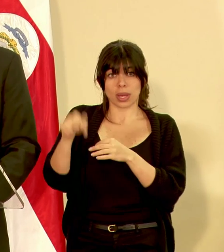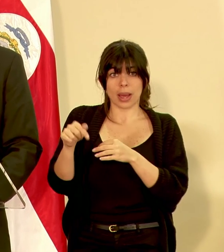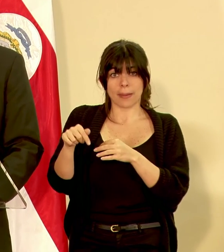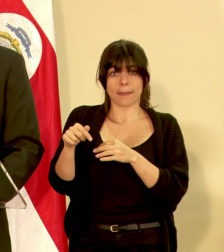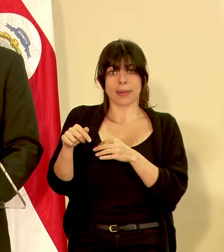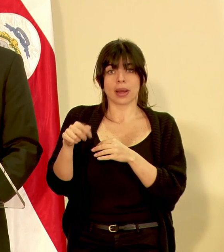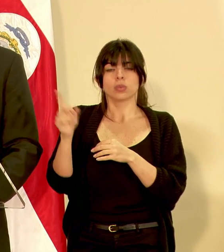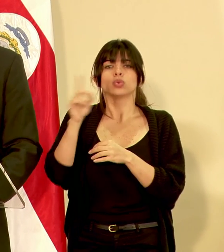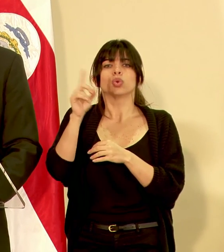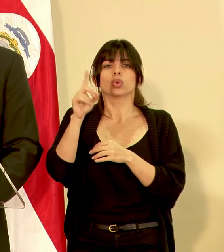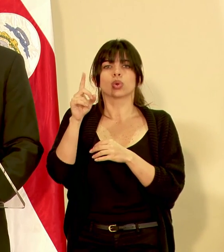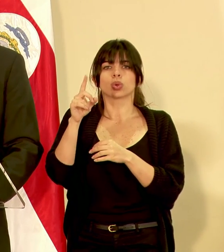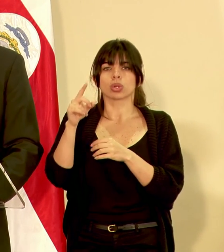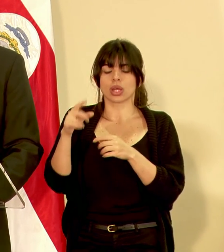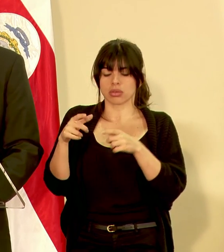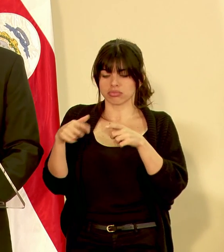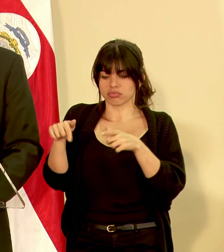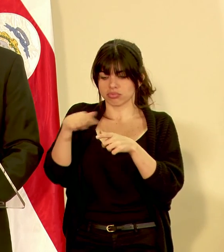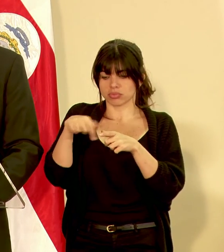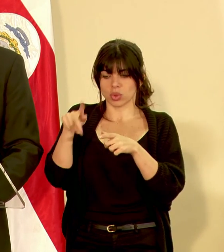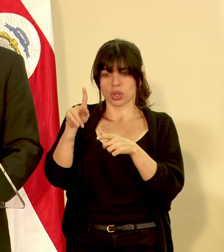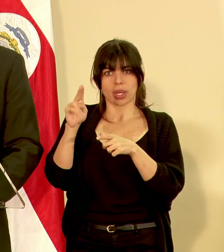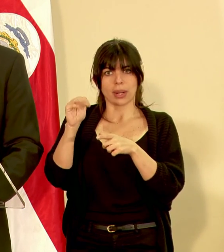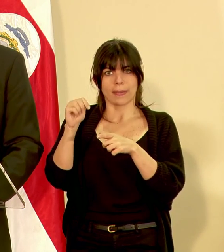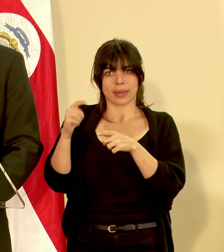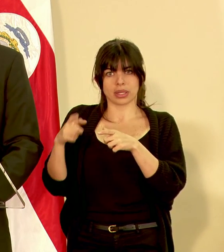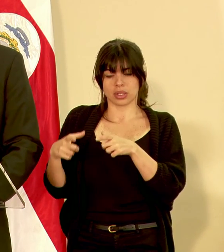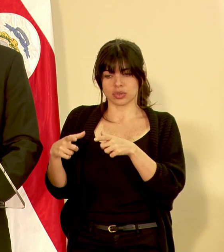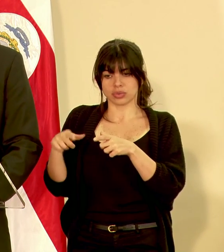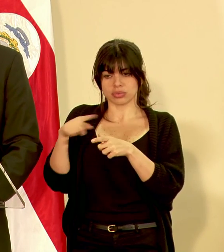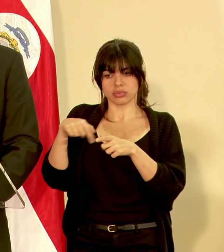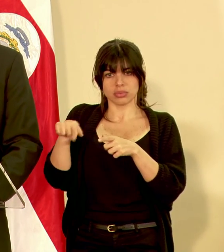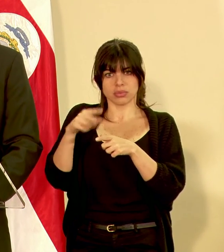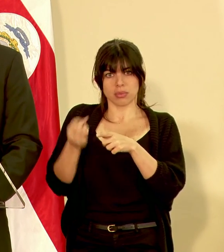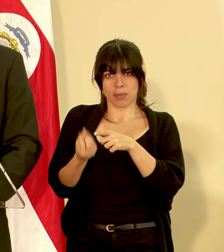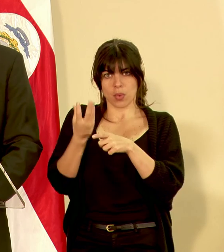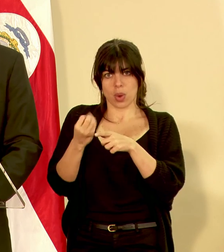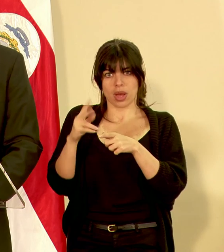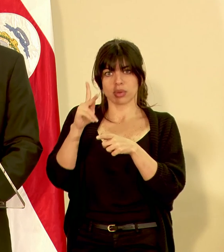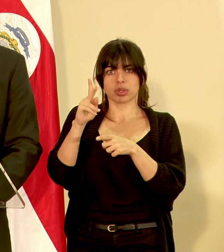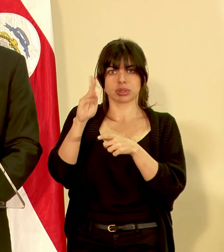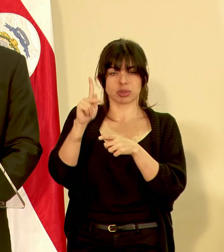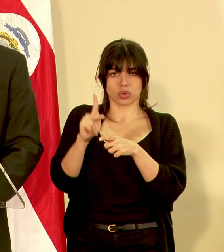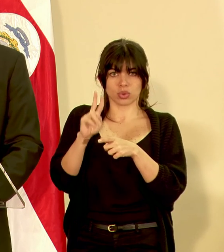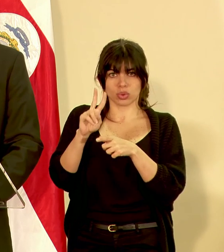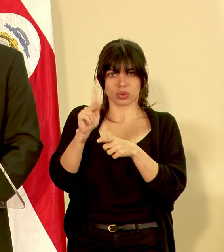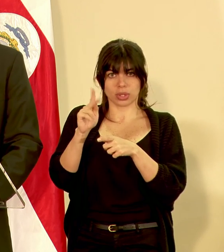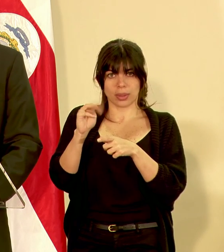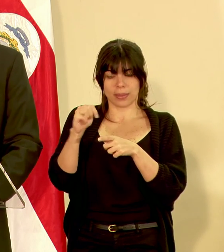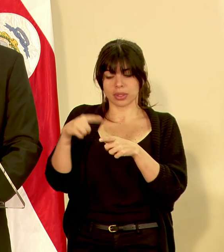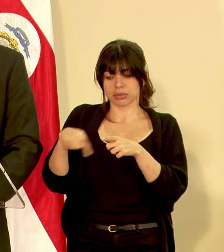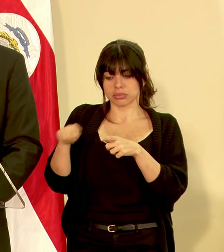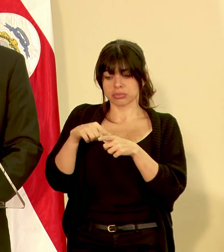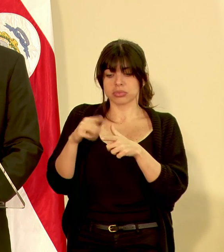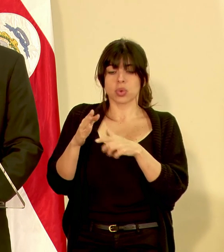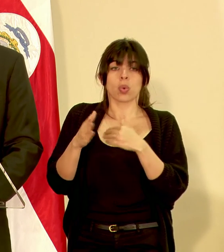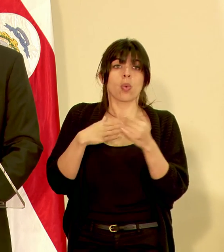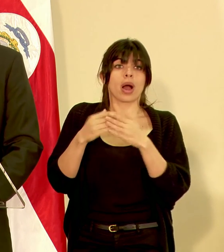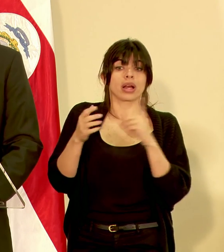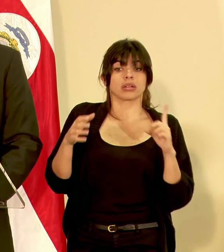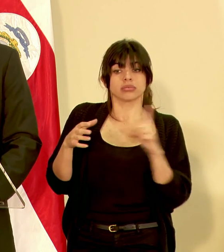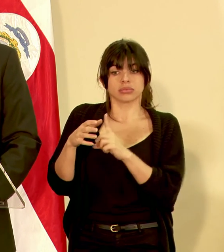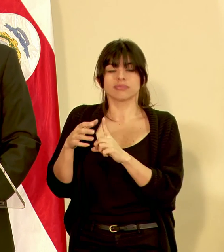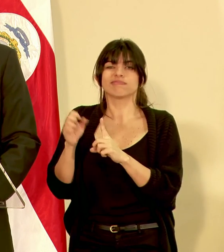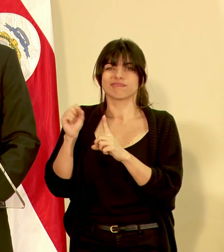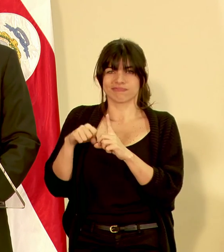se circunscribe a un anillo de dos kilómetros donde ahí evidentemente cualquier exposición